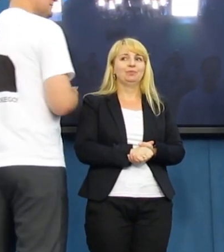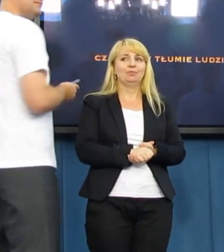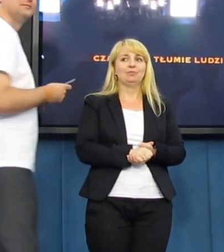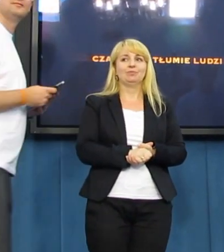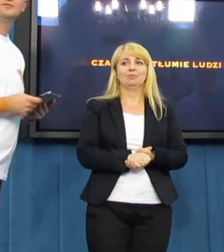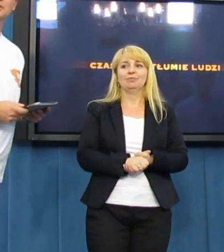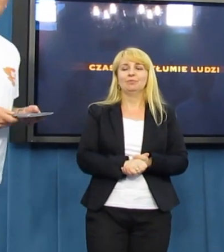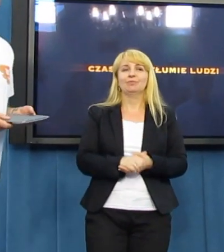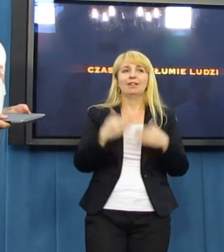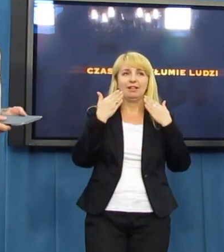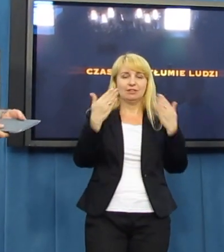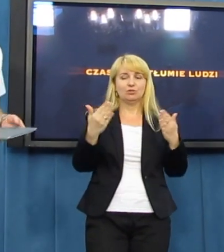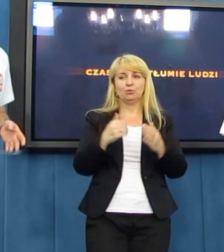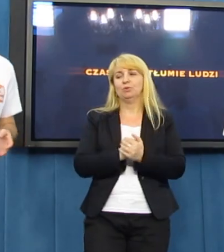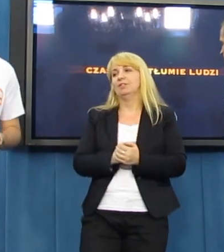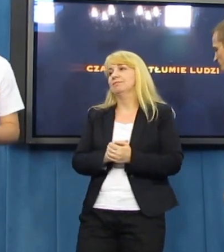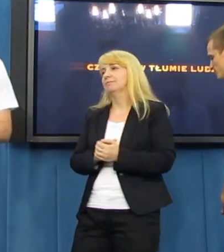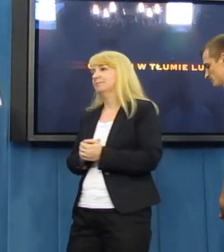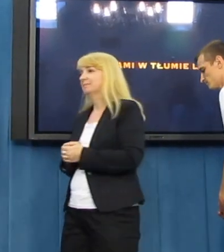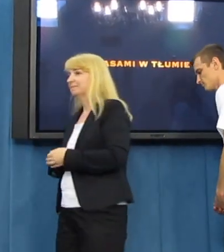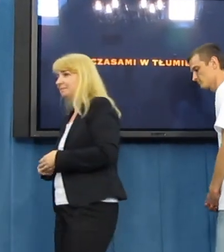Dziękuję bardzo. do zobaczenia zwycięży. zobaczenia